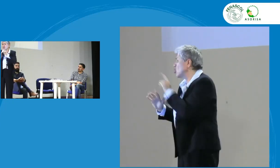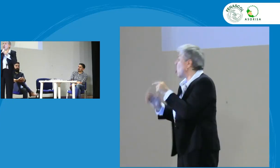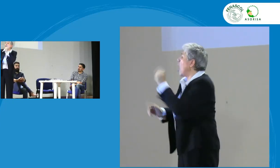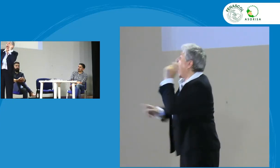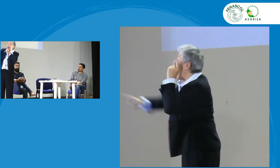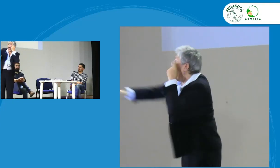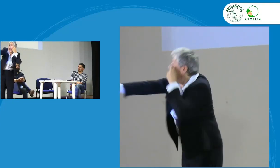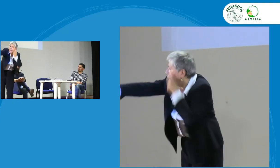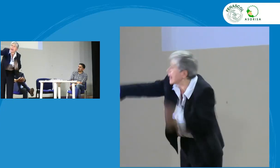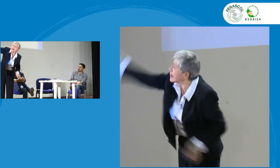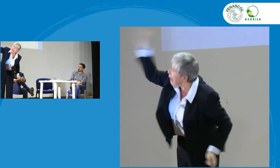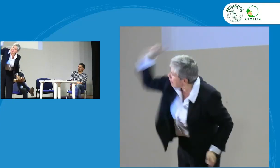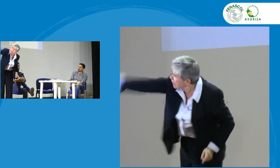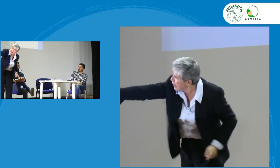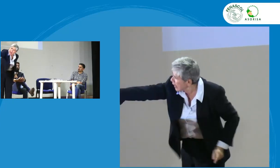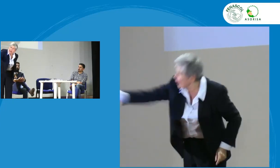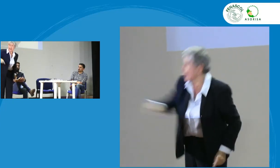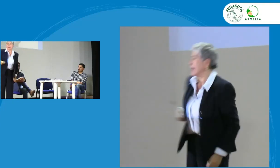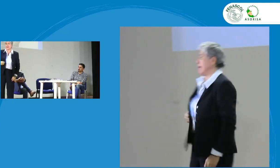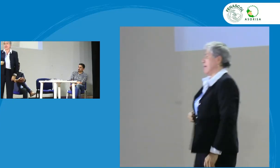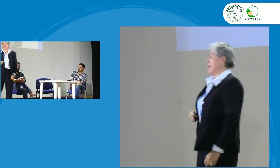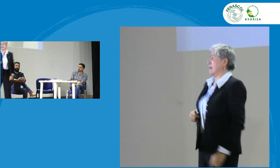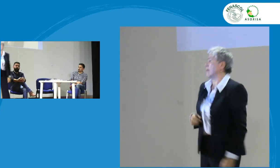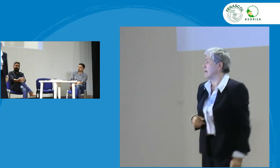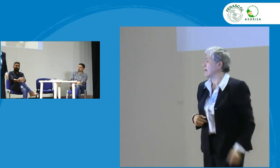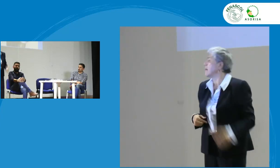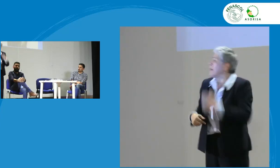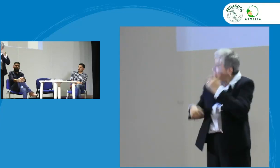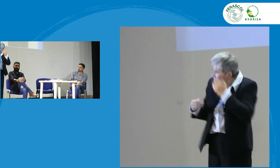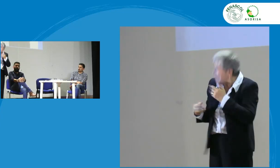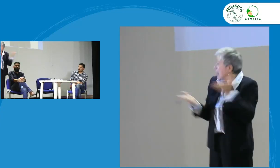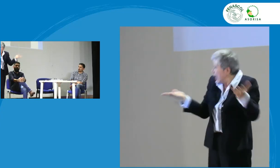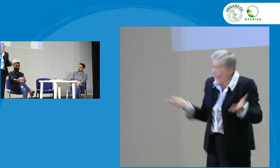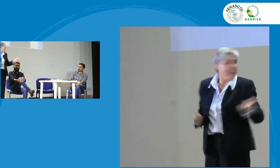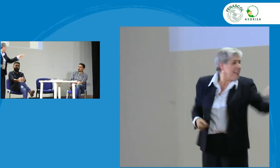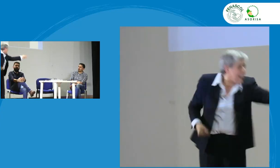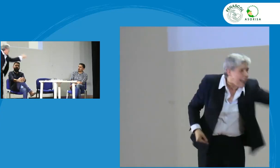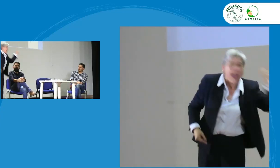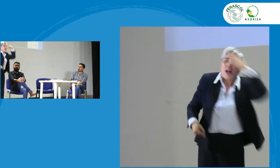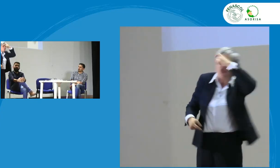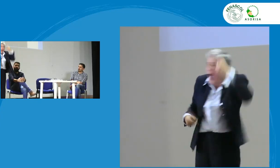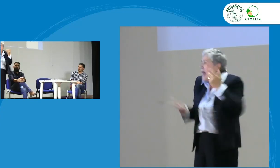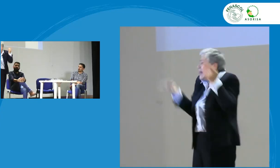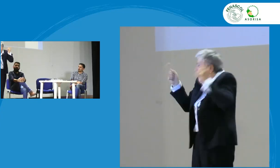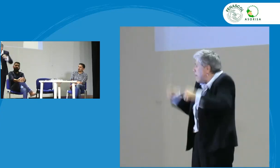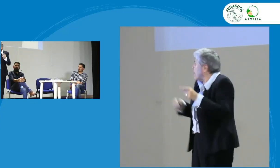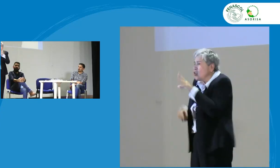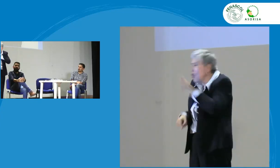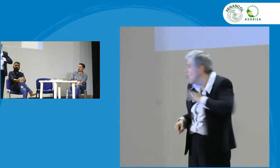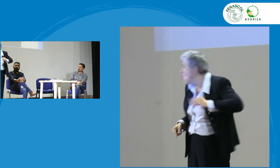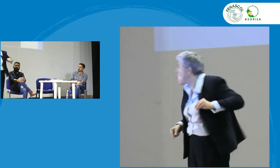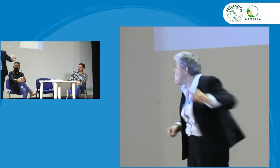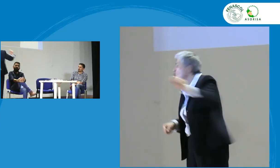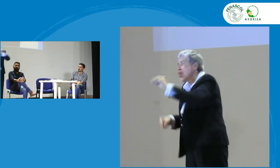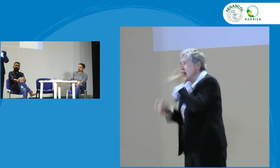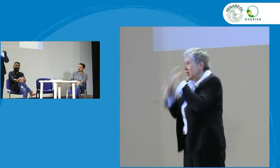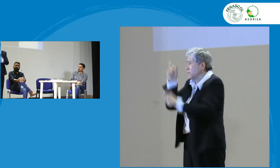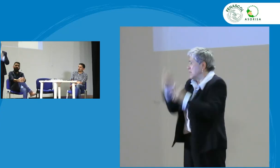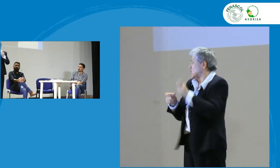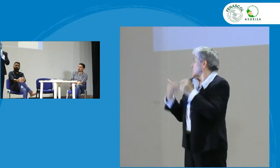personas Henry también entonces todos Joani también todos somos